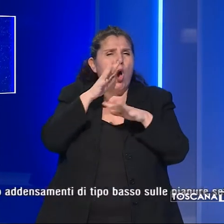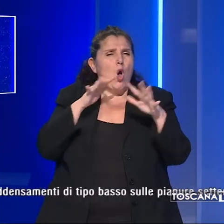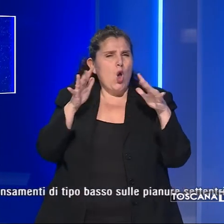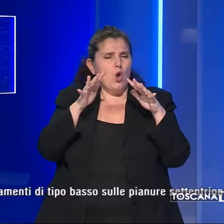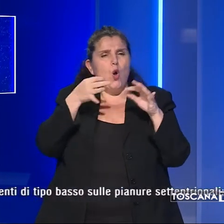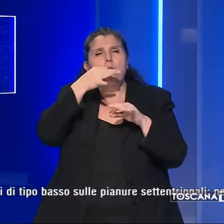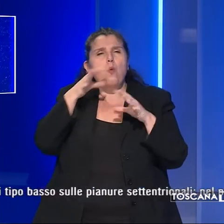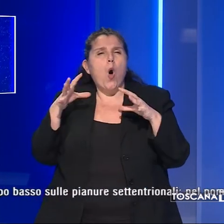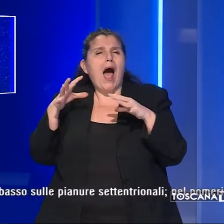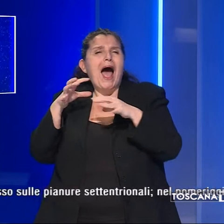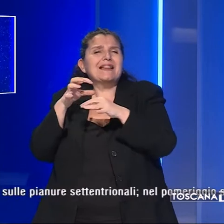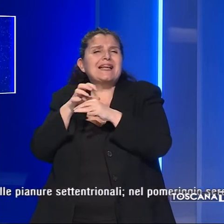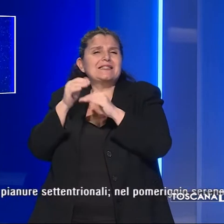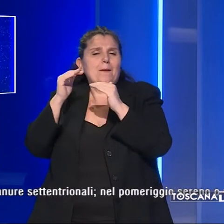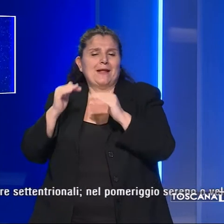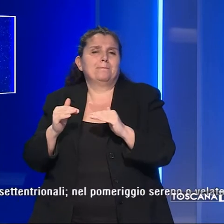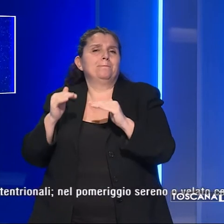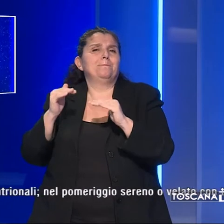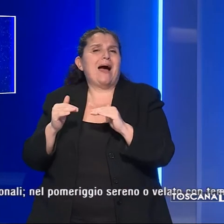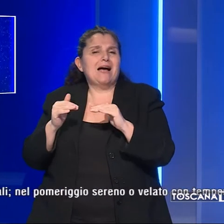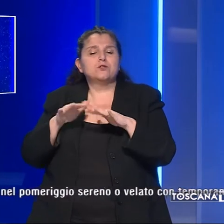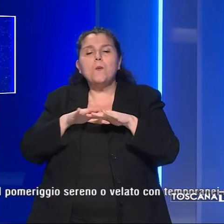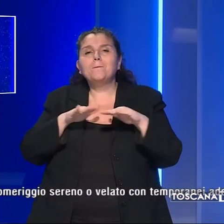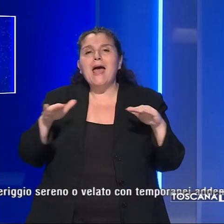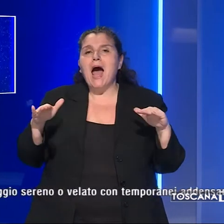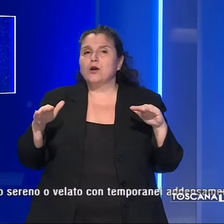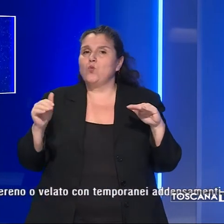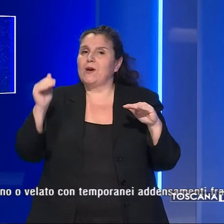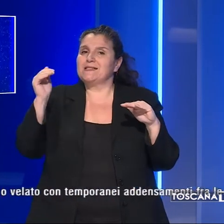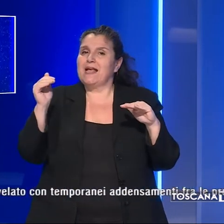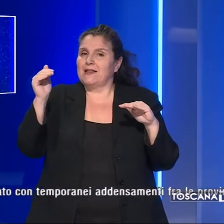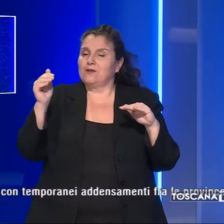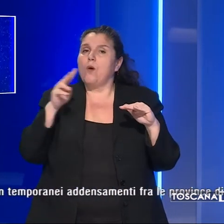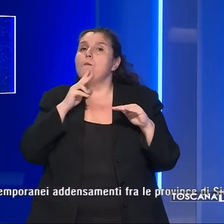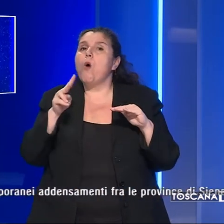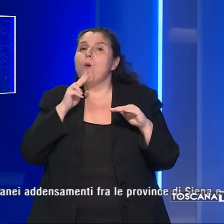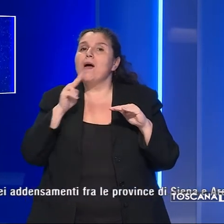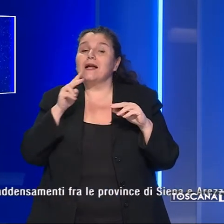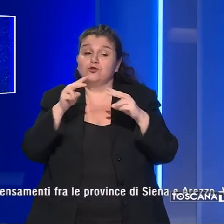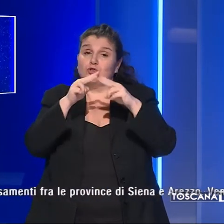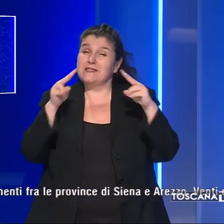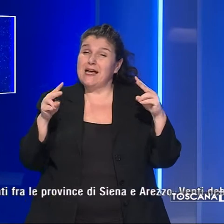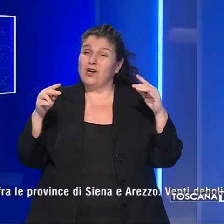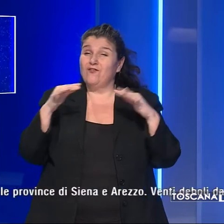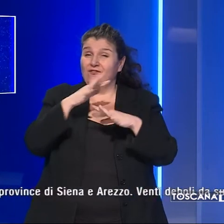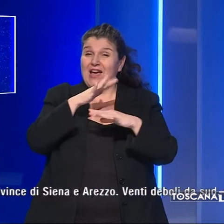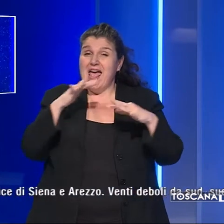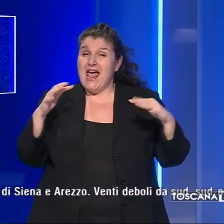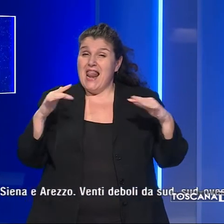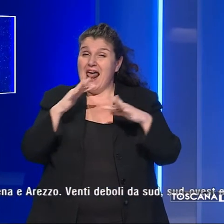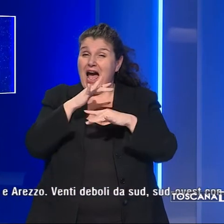addensamenti di tipo basso sulle pianure settentrionali. Nel pomeriggio sereno o velato, con